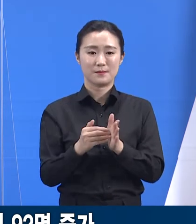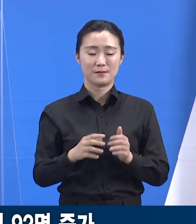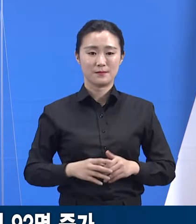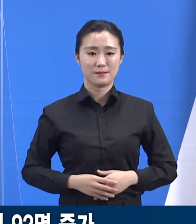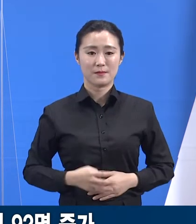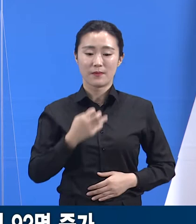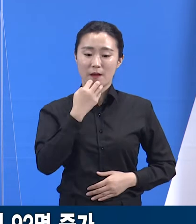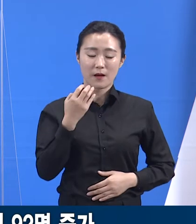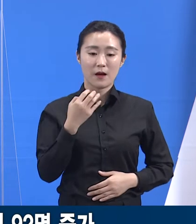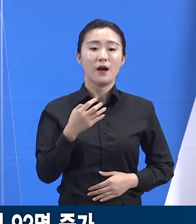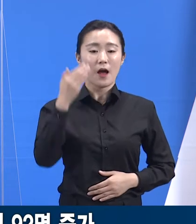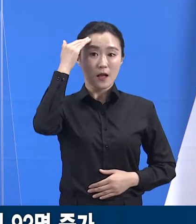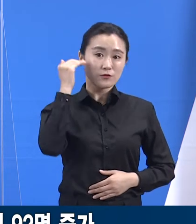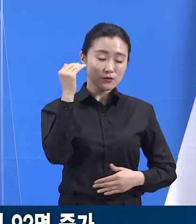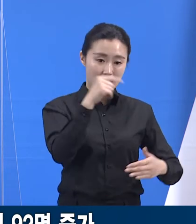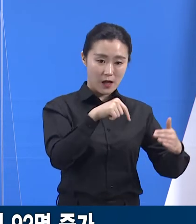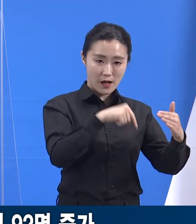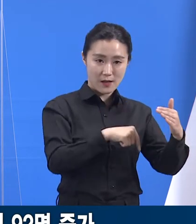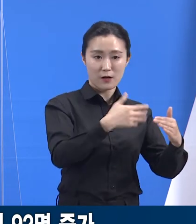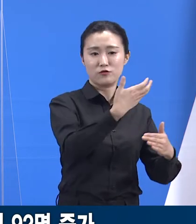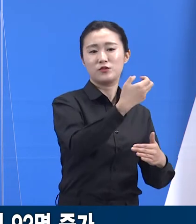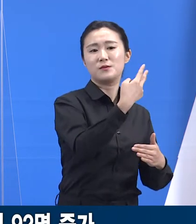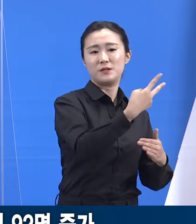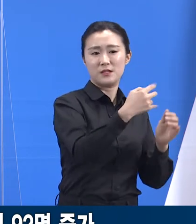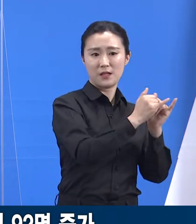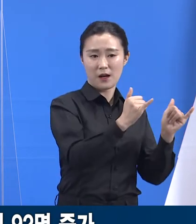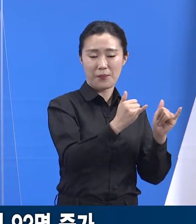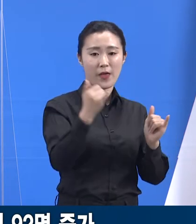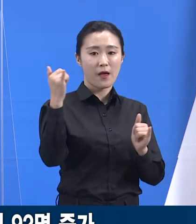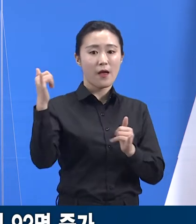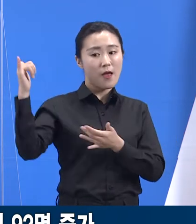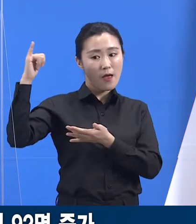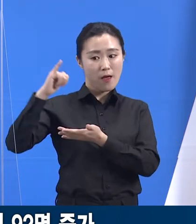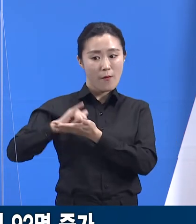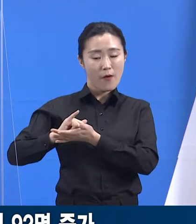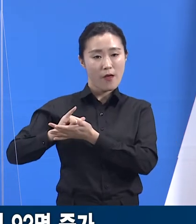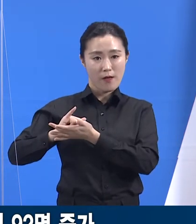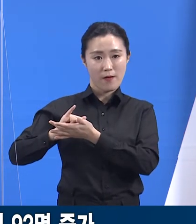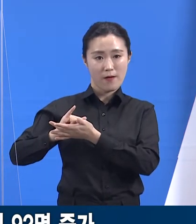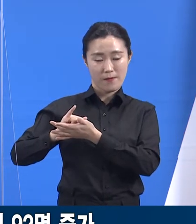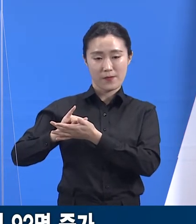92명이고 해외 유익 관련 사례는 발생하지 않았습니다.